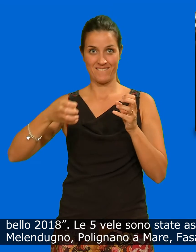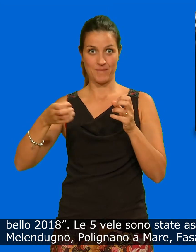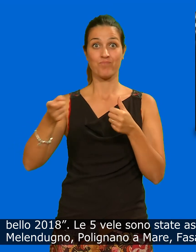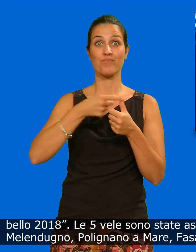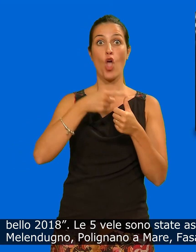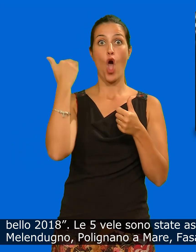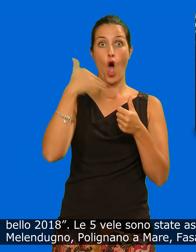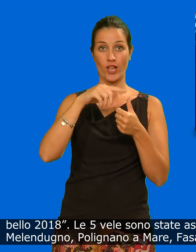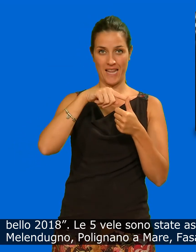melendugno